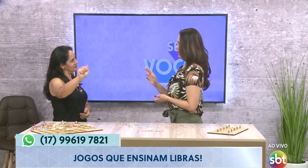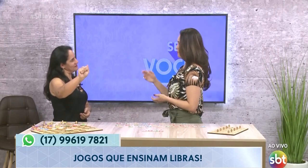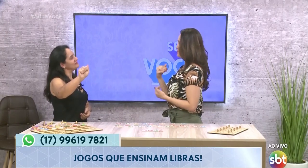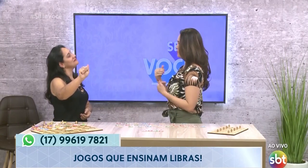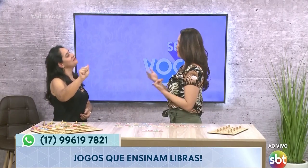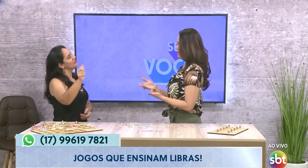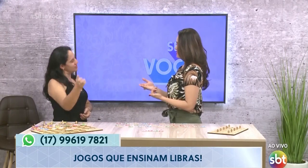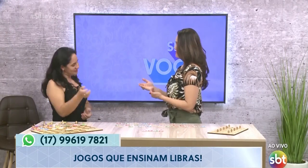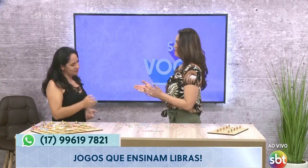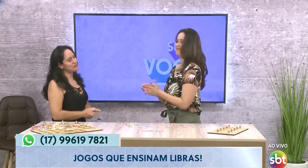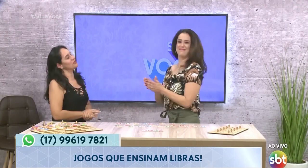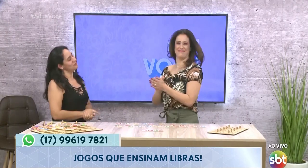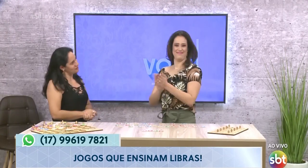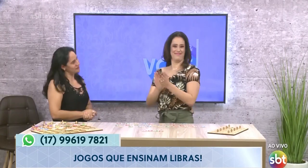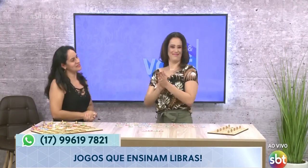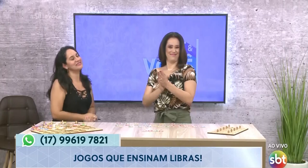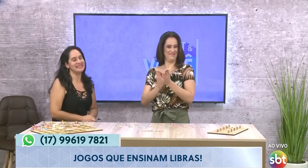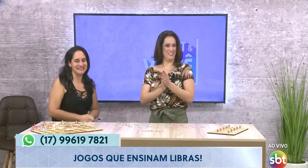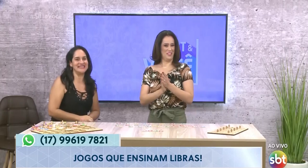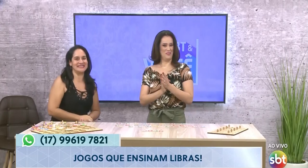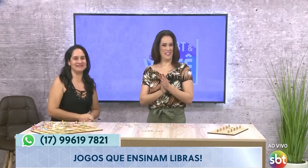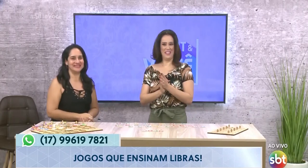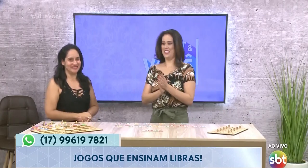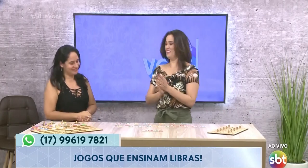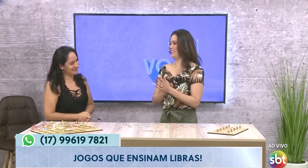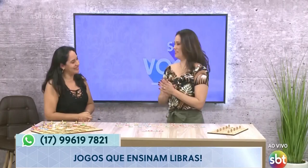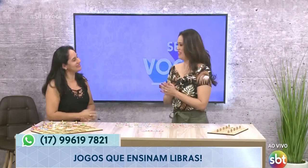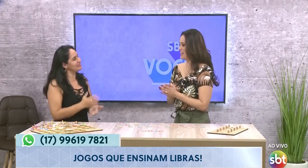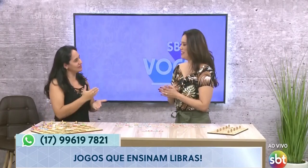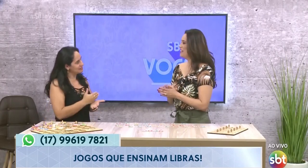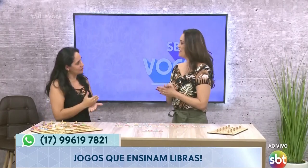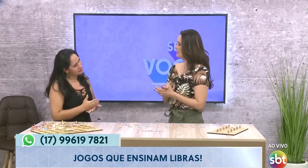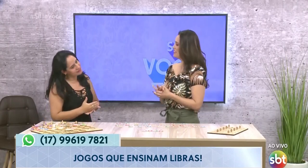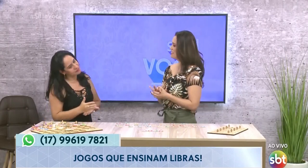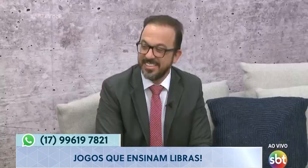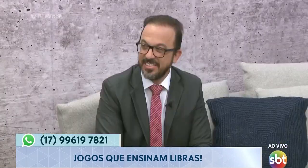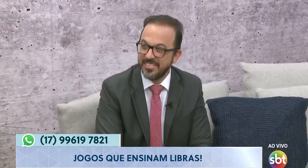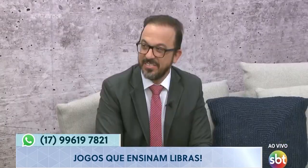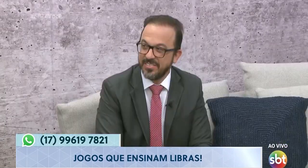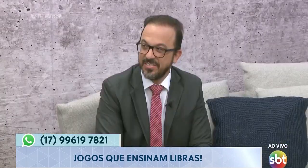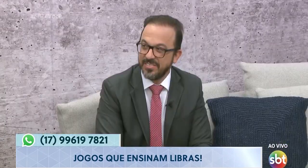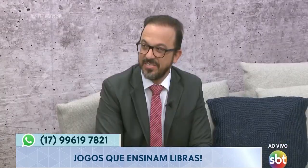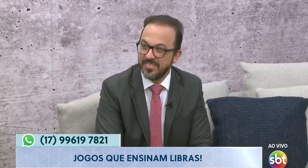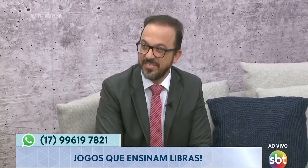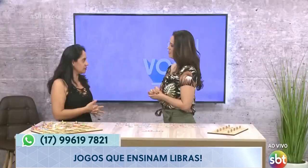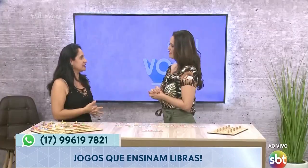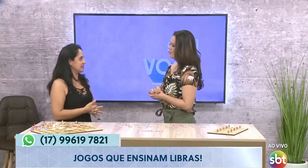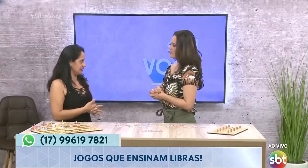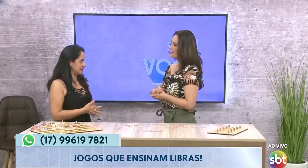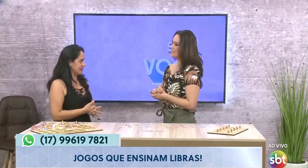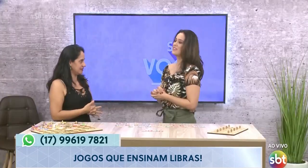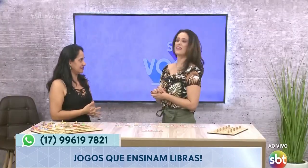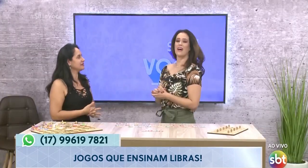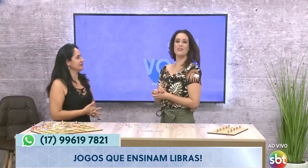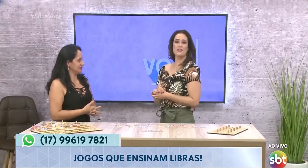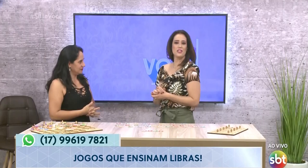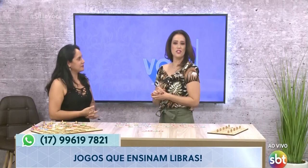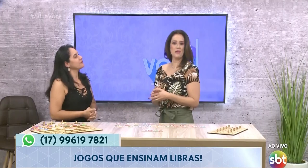Eu me chamo Rosa. Eu me chamo Rosa. Muito bem. Muito bem. Então esse é o princípio de aprendizagem da língua sinalizada. E tudo que a gente